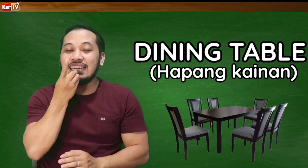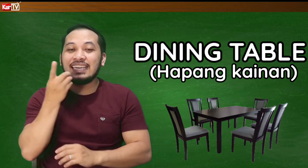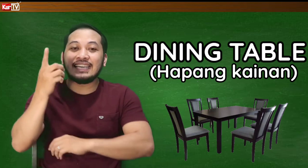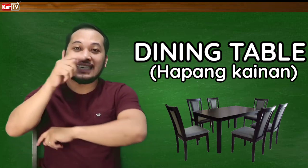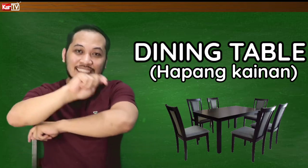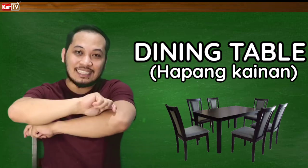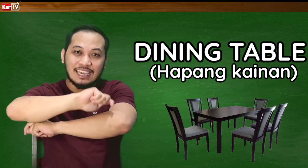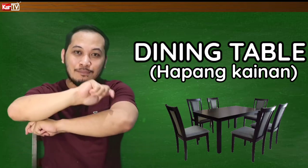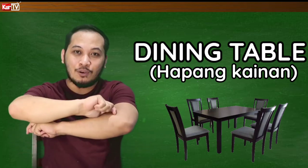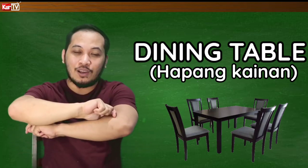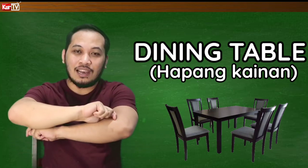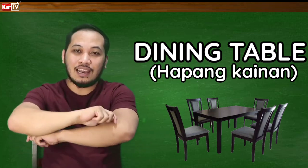table.